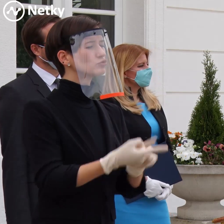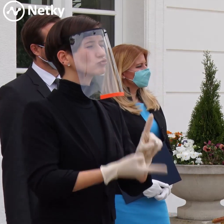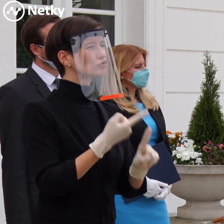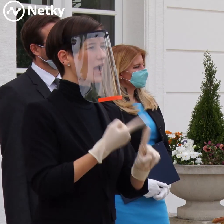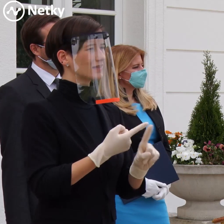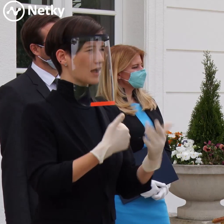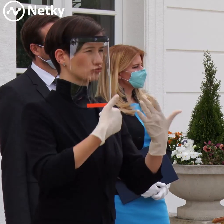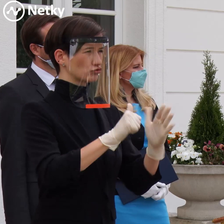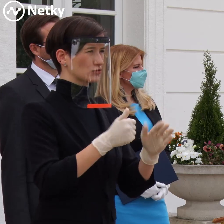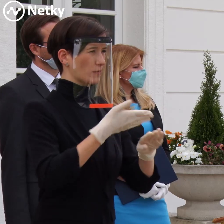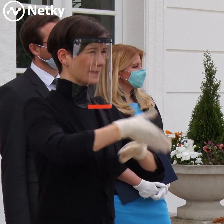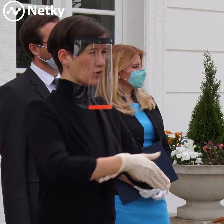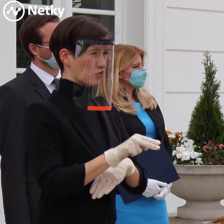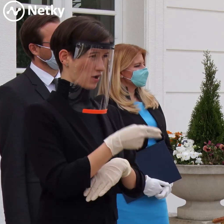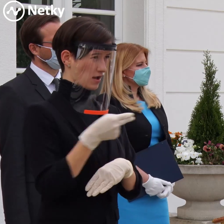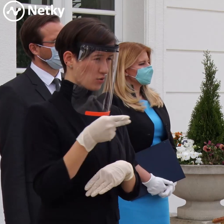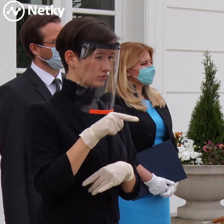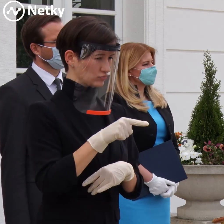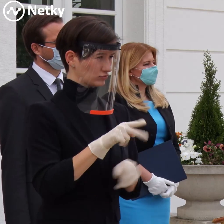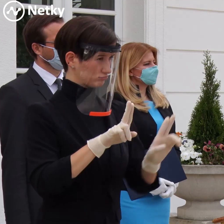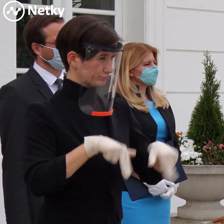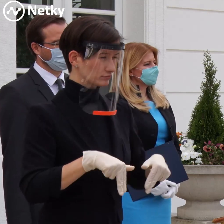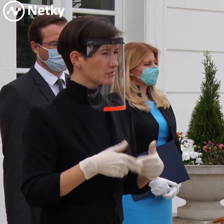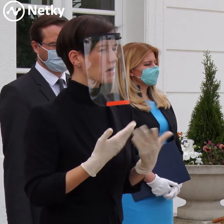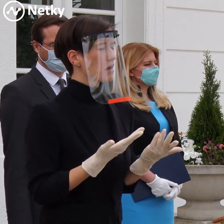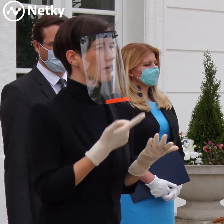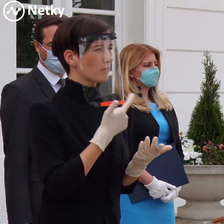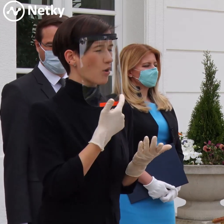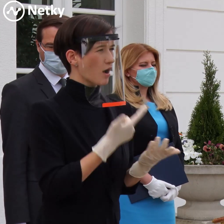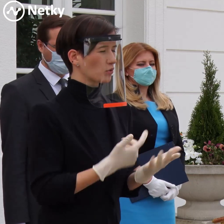Ďakujem. Ďakujem. Ďakujem.